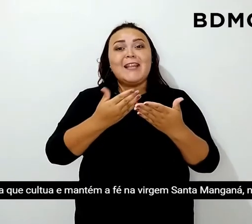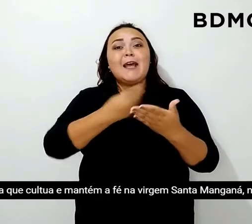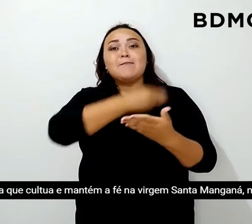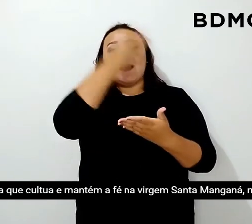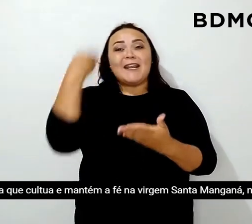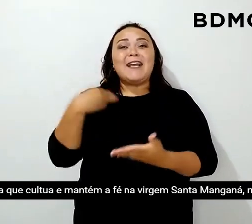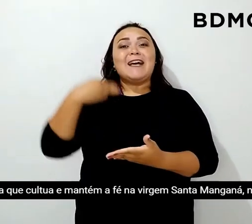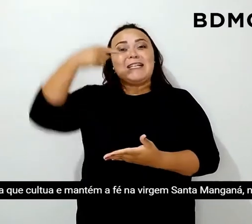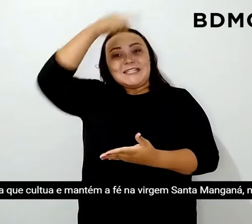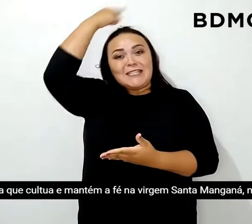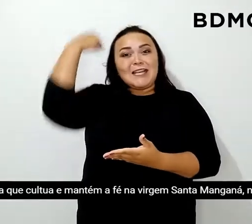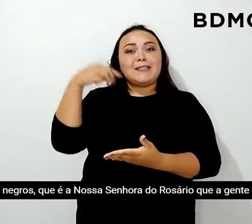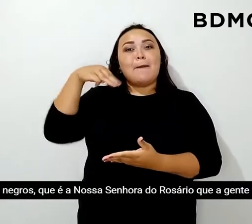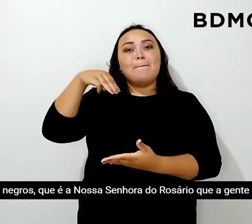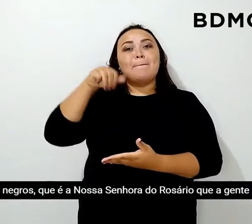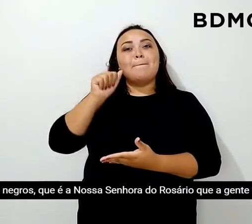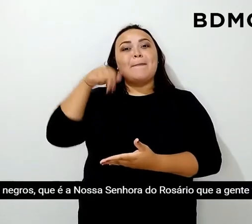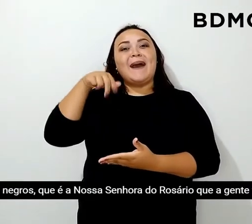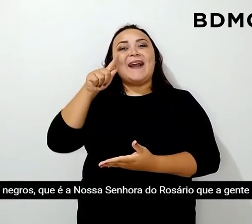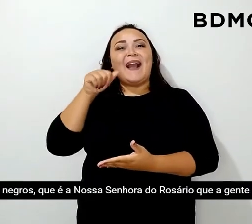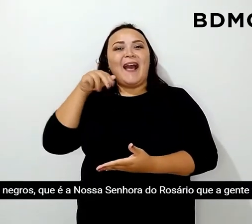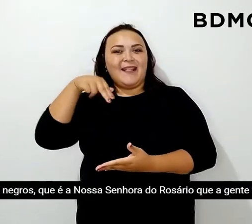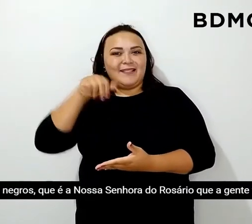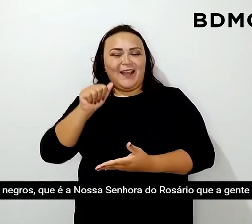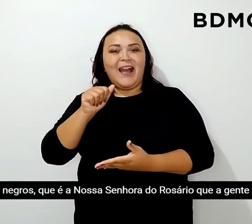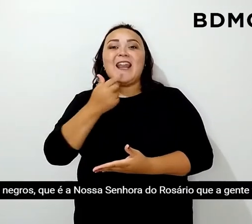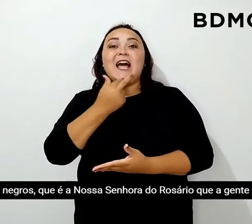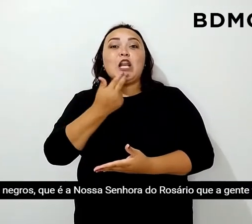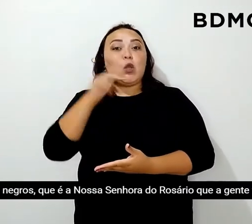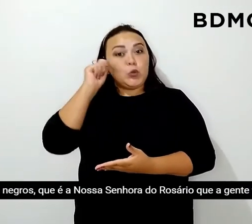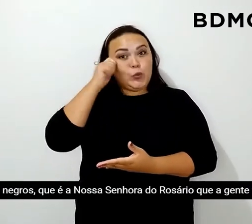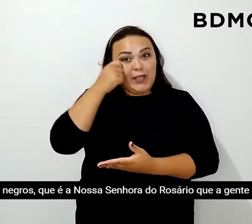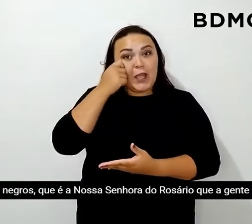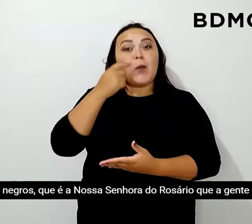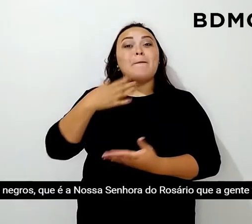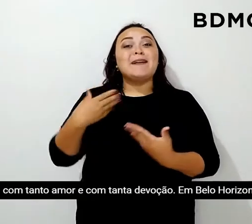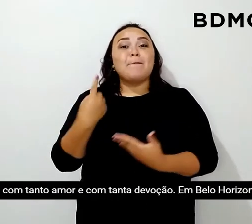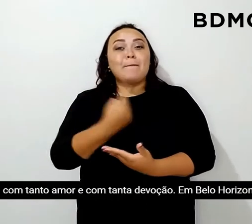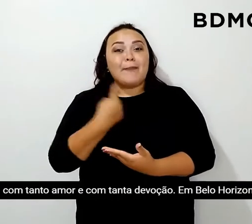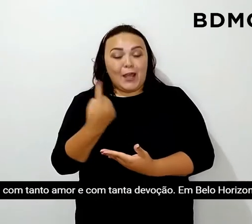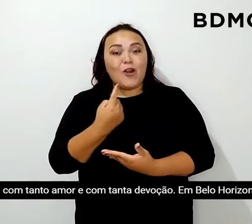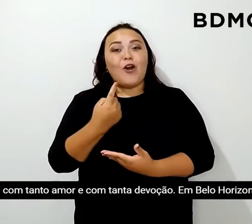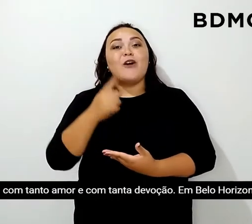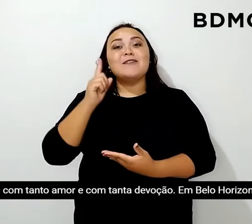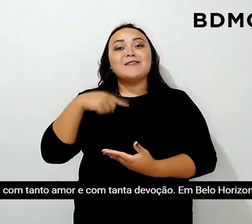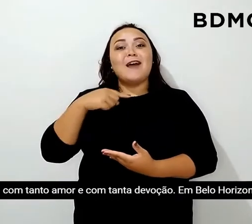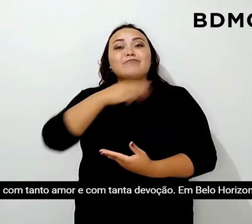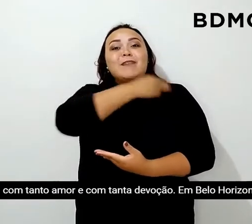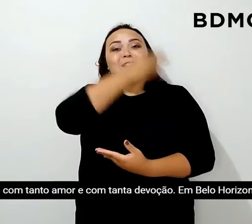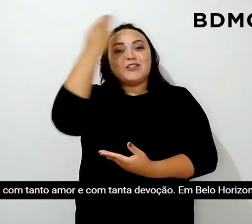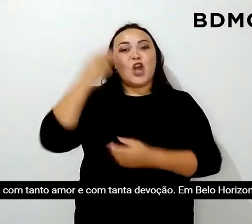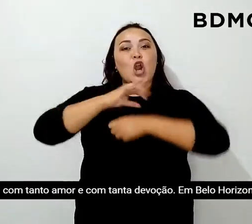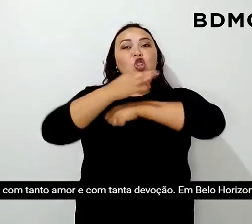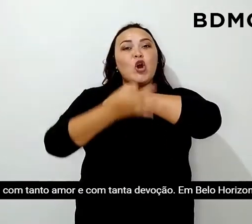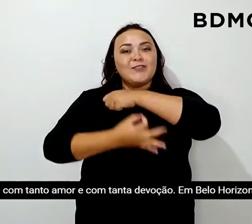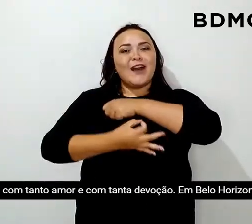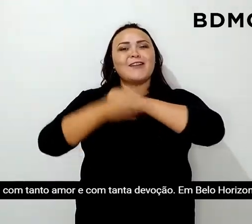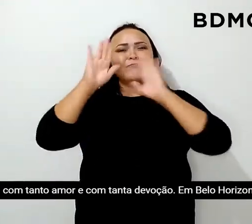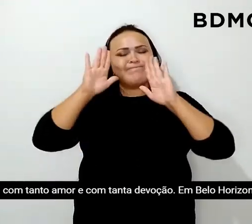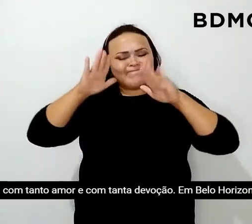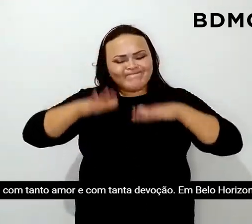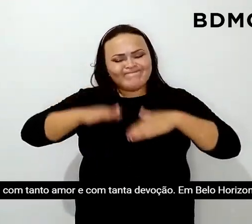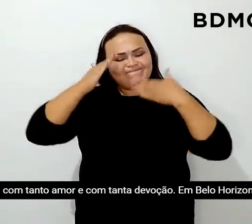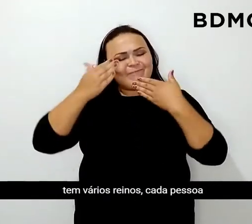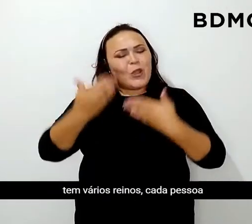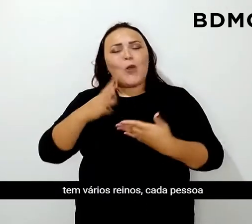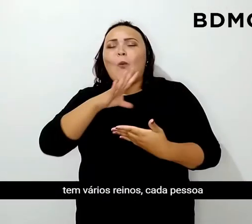Manganá, na língua dos negros, que é a Nossa Senhora do Rosário que a gente venera com tanto amor e com tanta devoção. Em